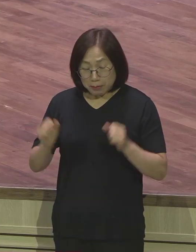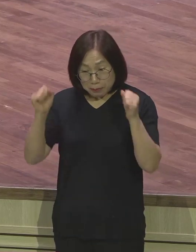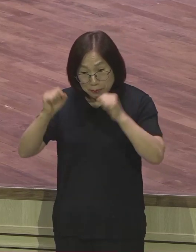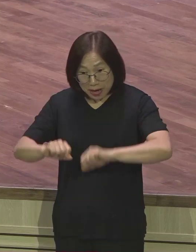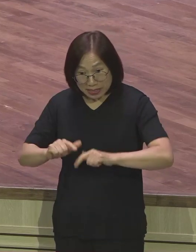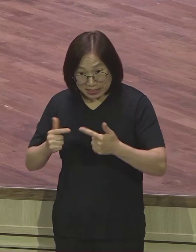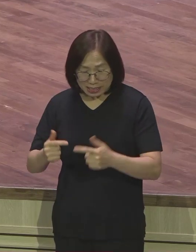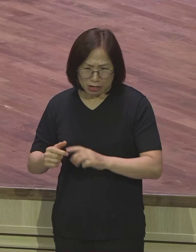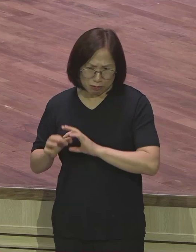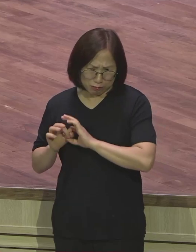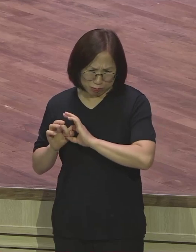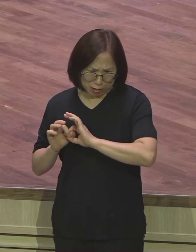버텨나가는 겁니다.